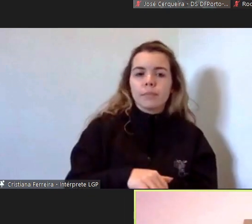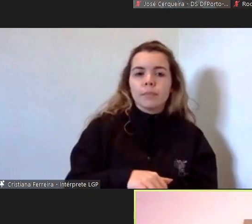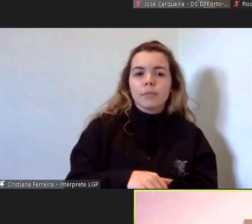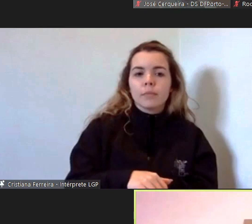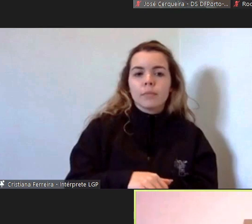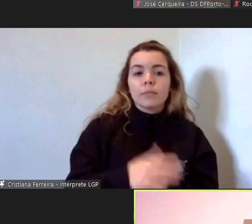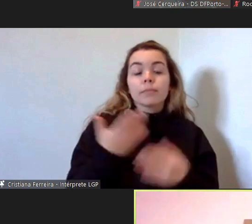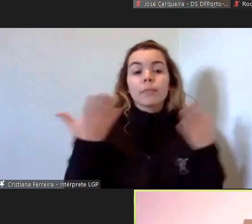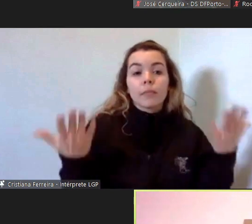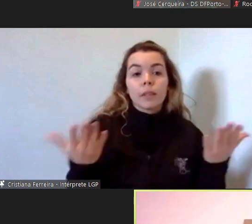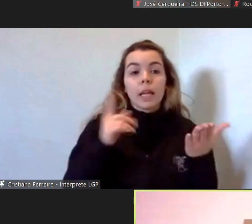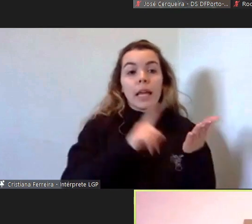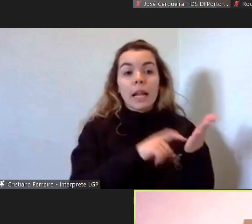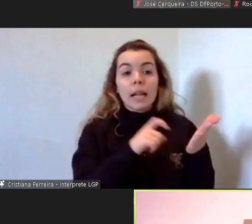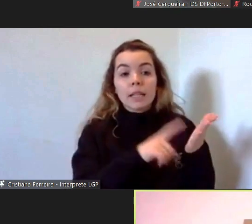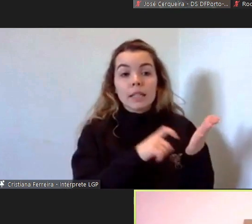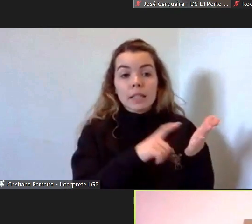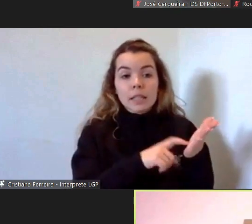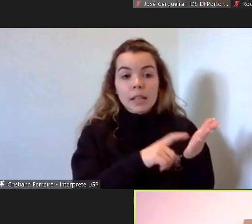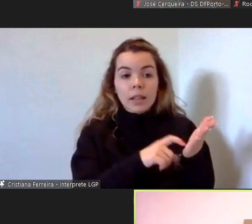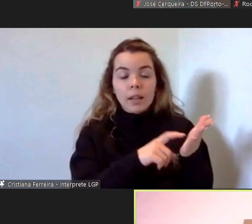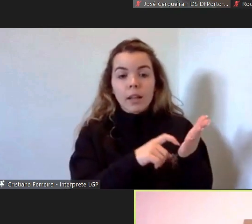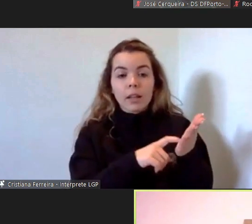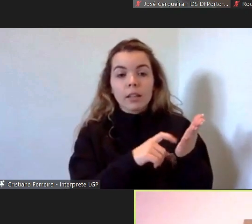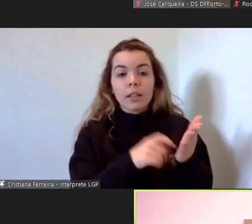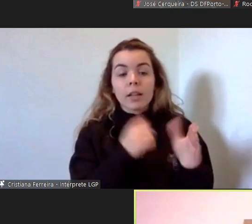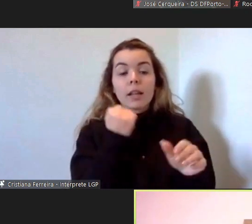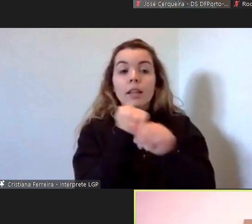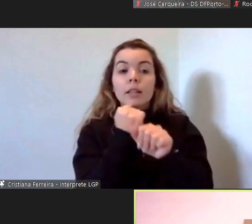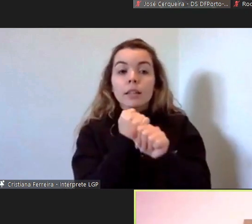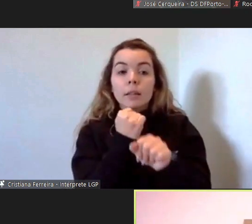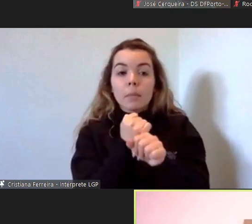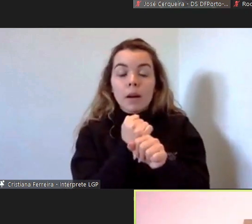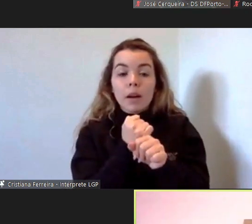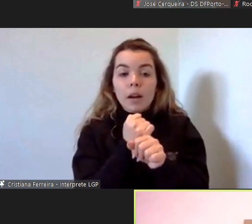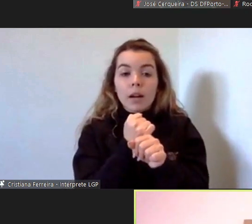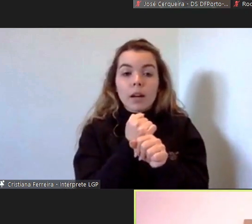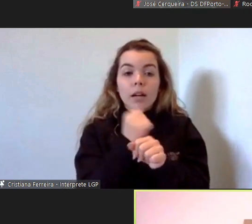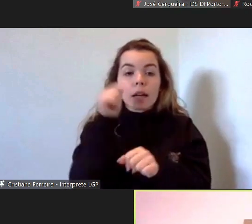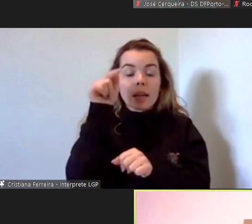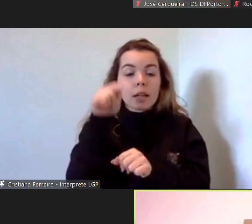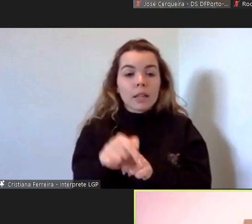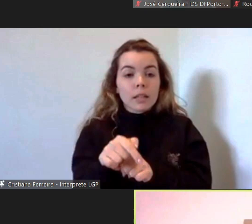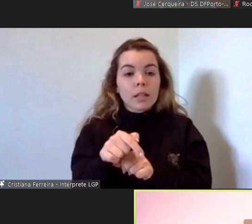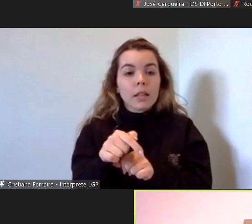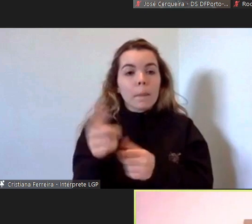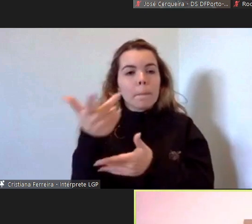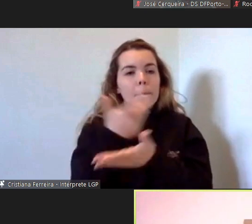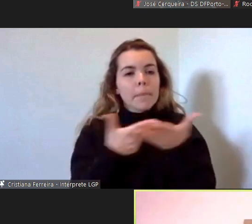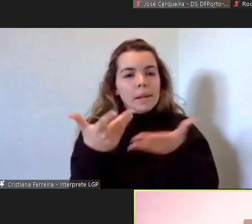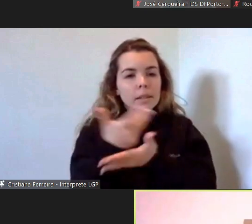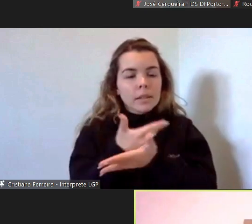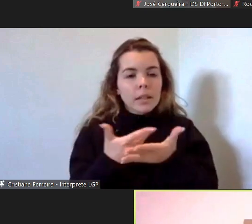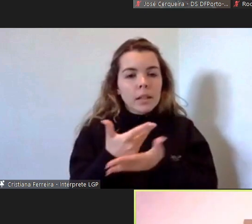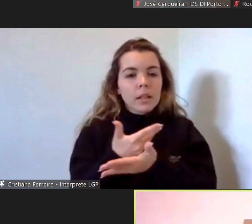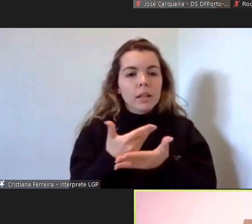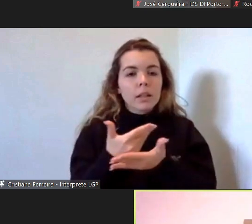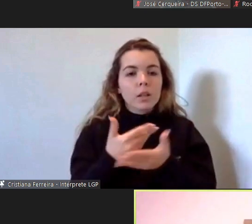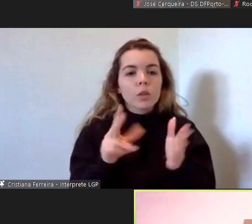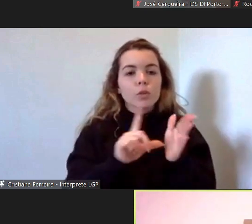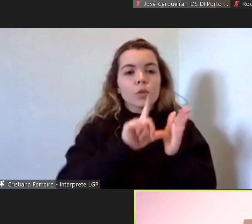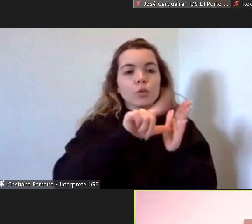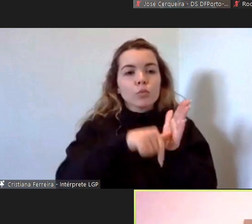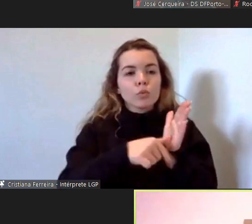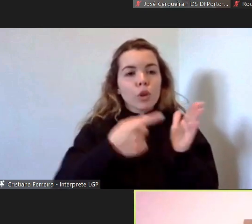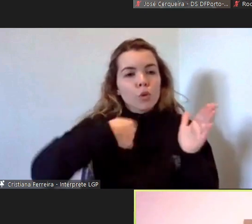necessidade de de trabalharmos aqui partilhar aqui um bocadinho este este projeto que nós